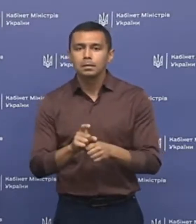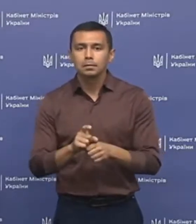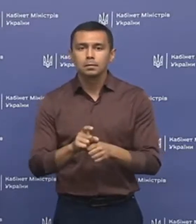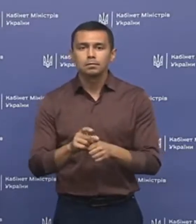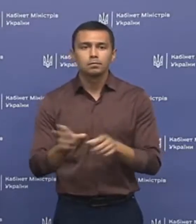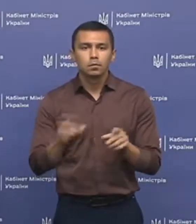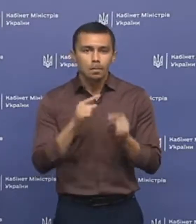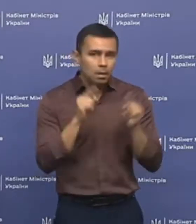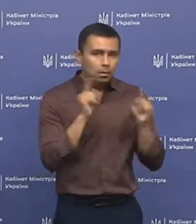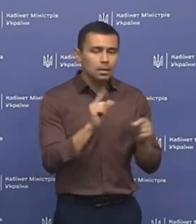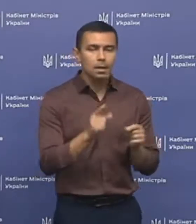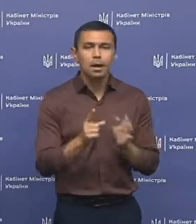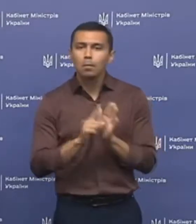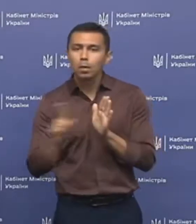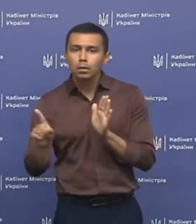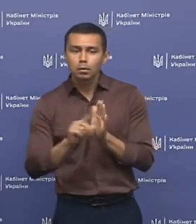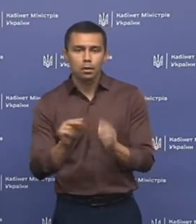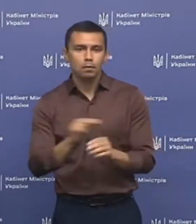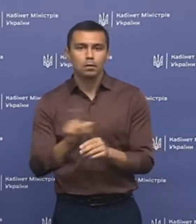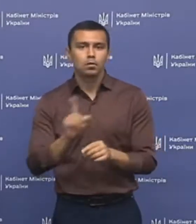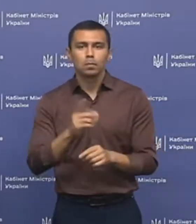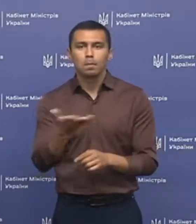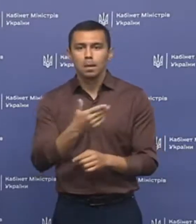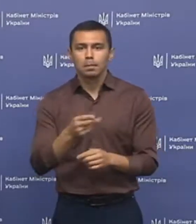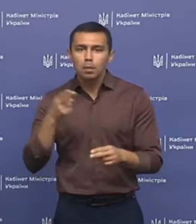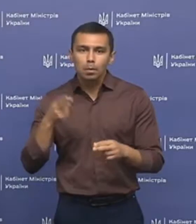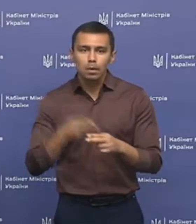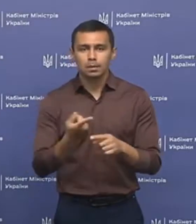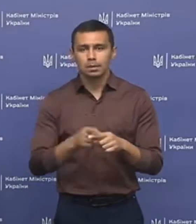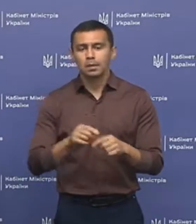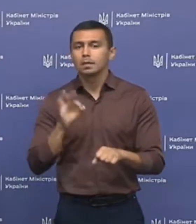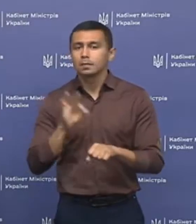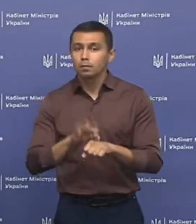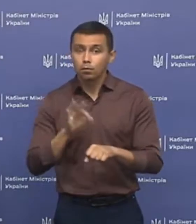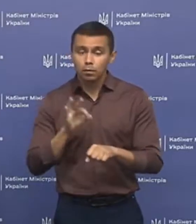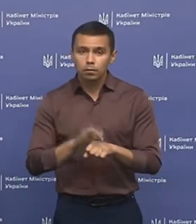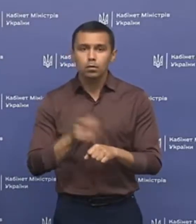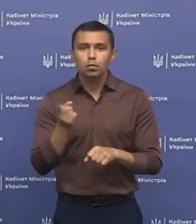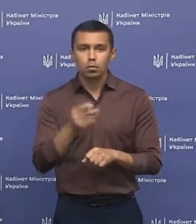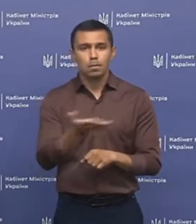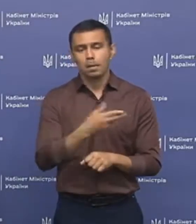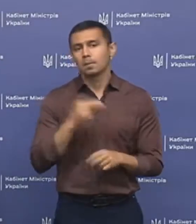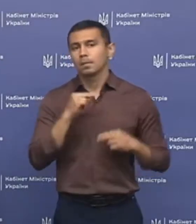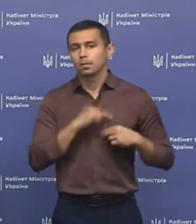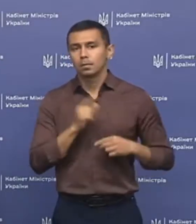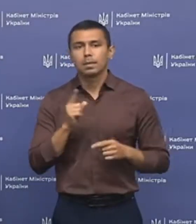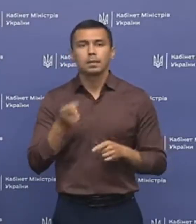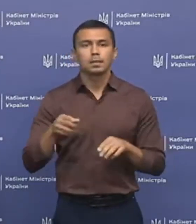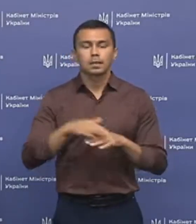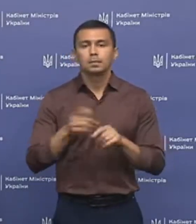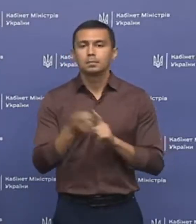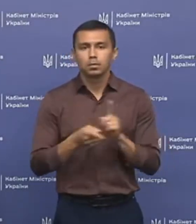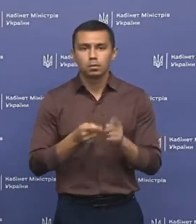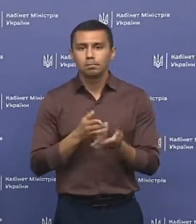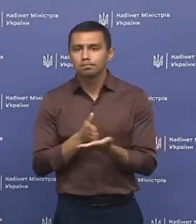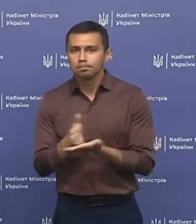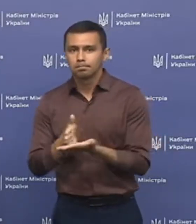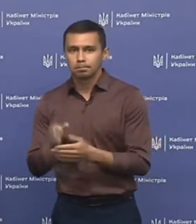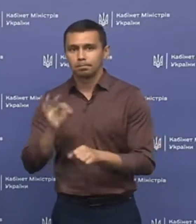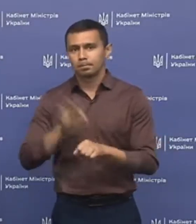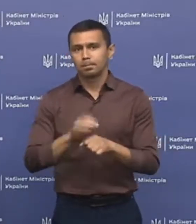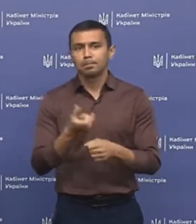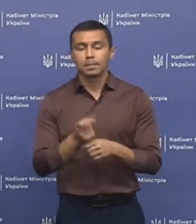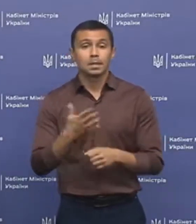цього переключати її на амбулаторне лікування, для того, щоб ми попередили дане захворювання, тому ми працюємо над зміною маршруту пацієнтів.